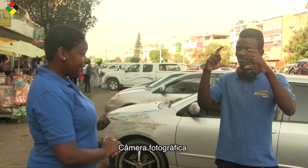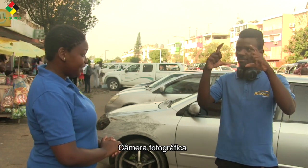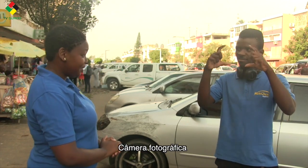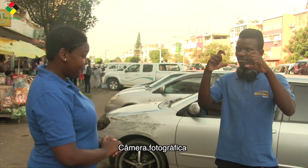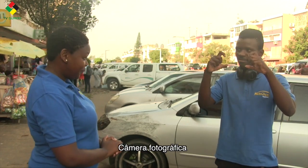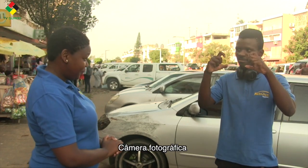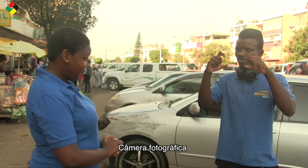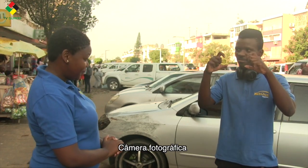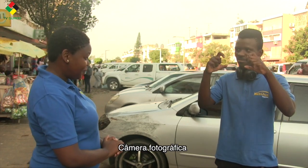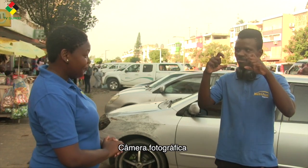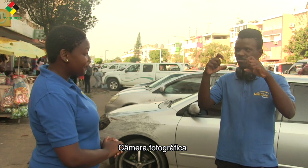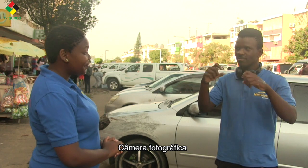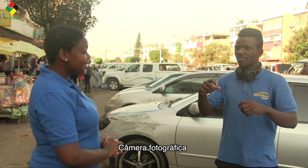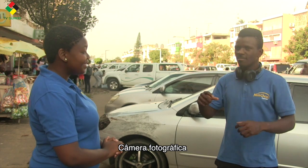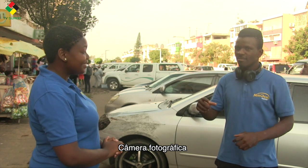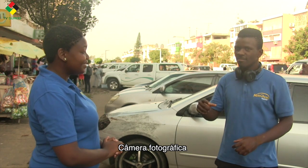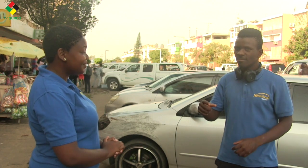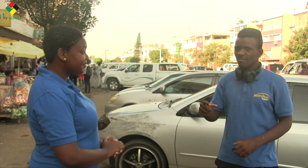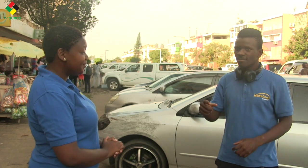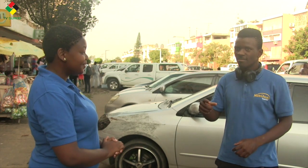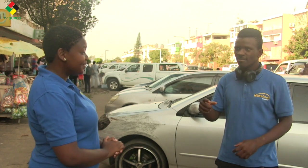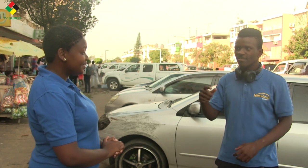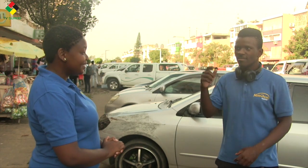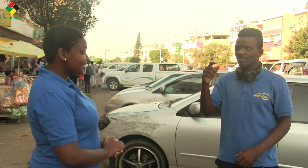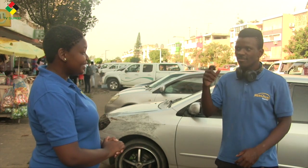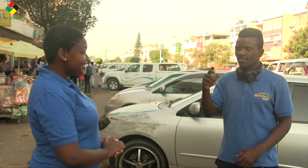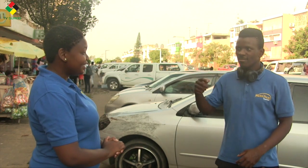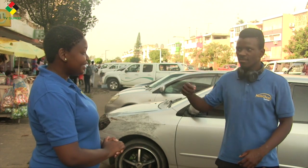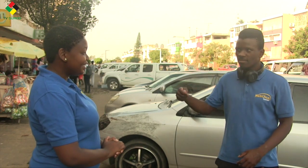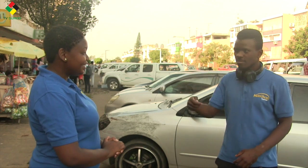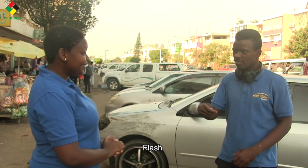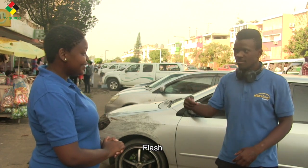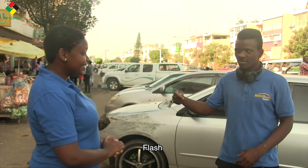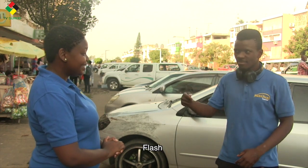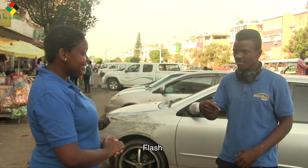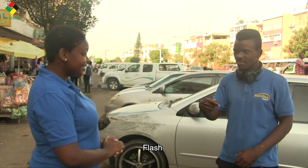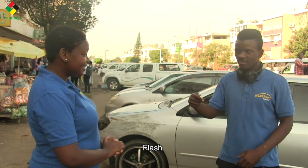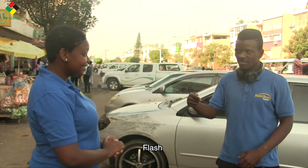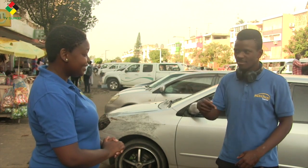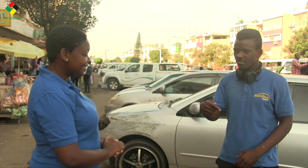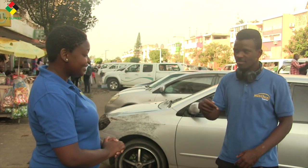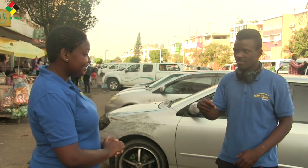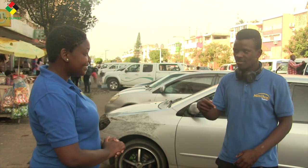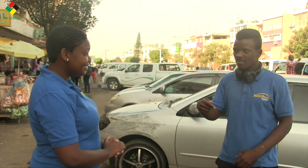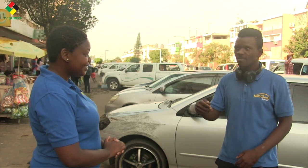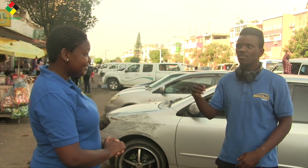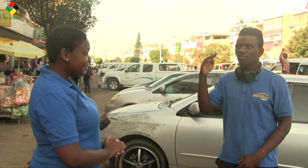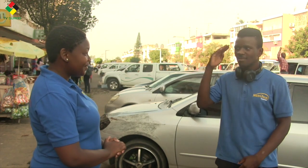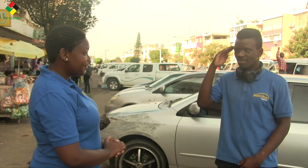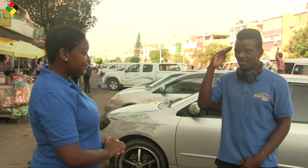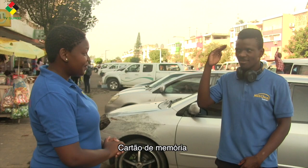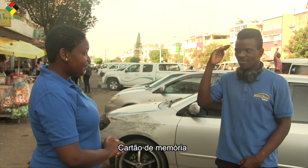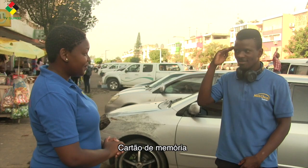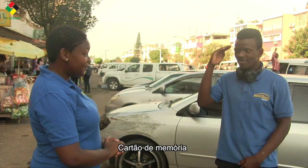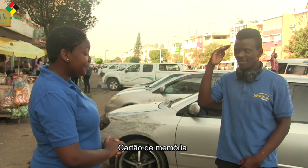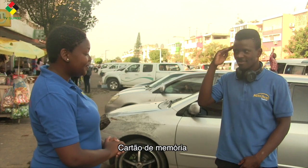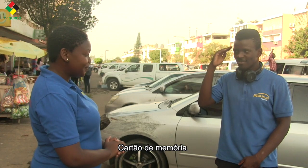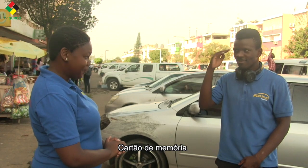Câmera Fotográfica. Flash. Cartão de